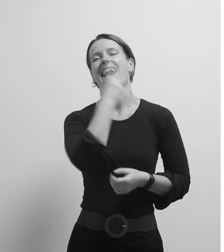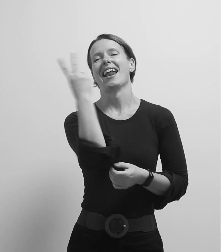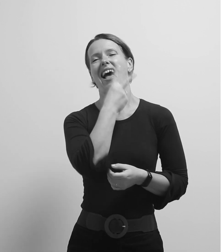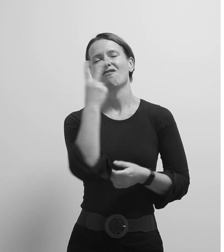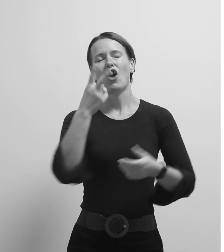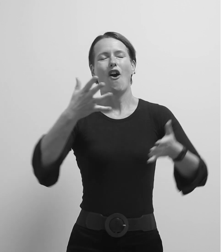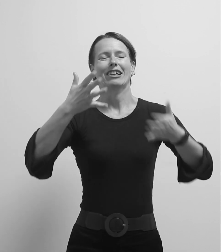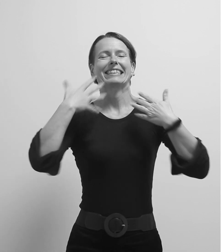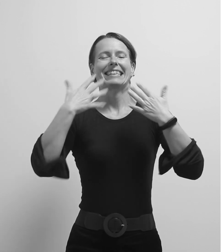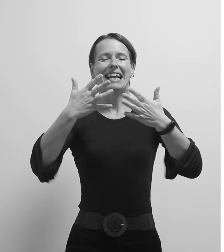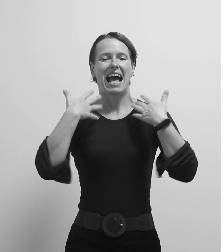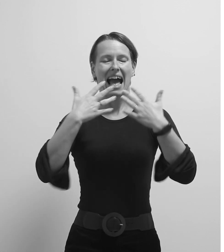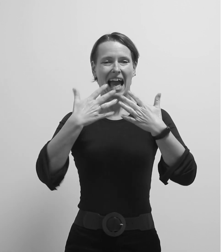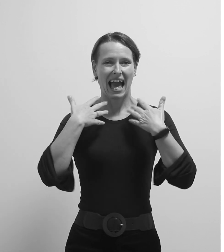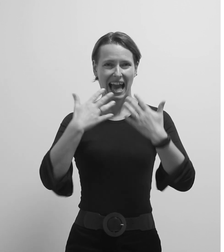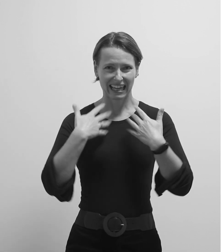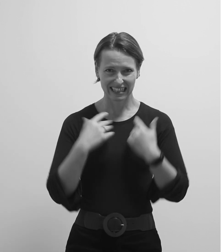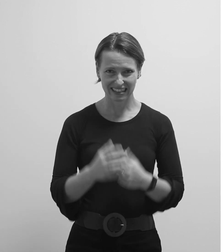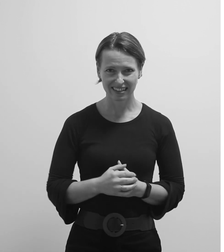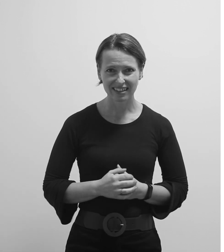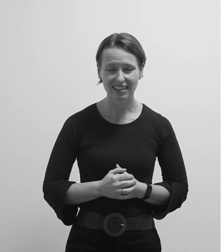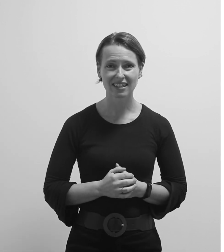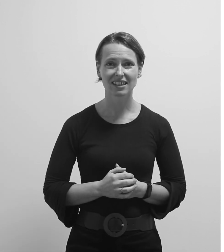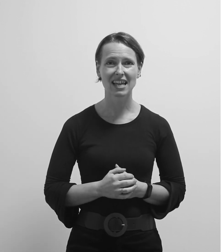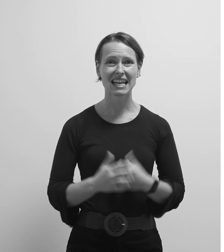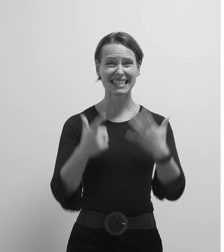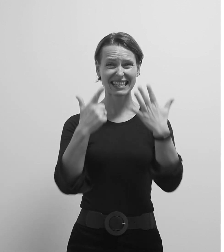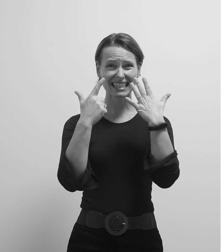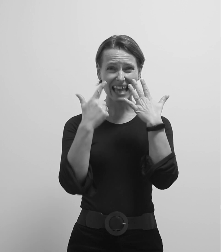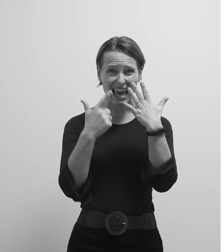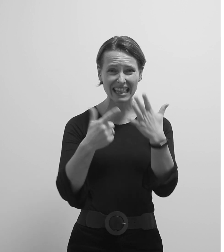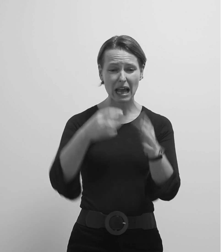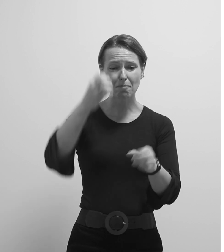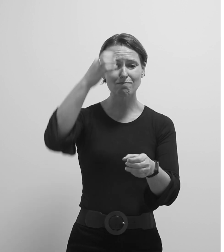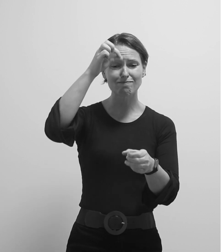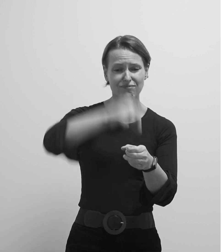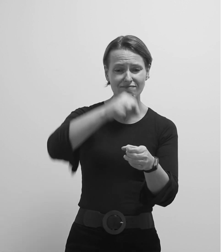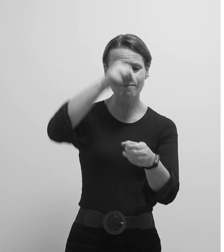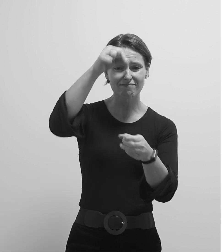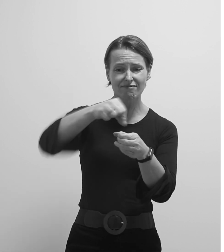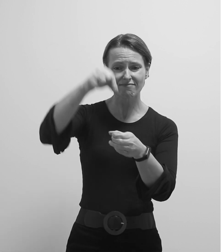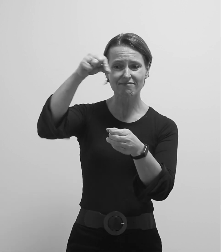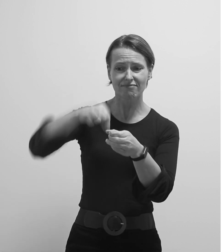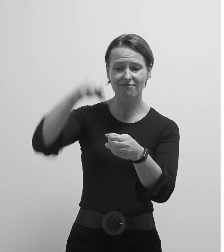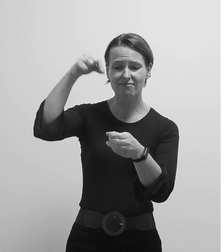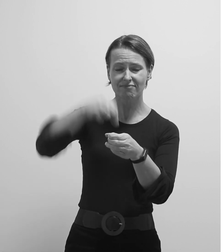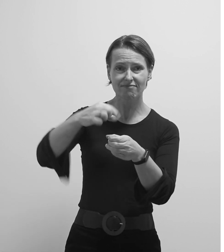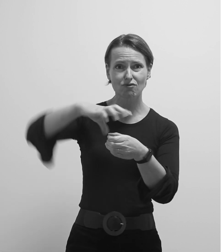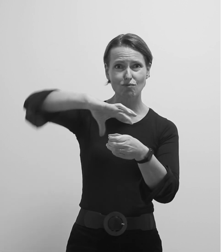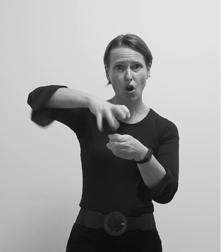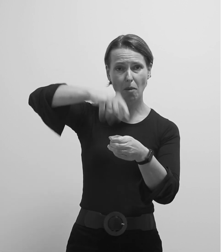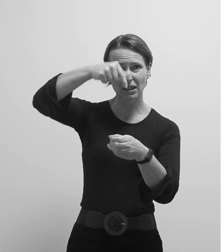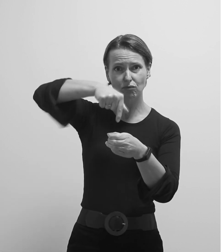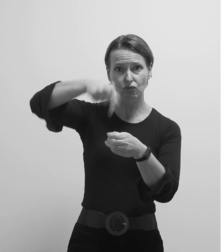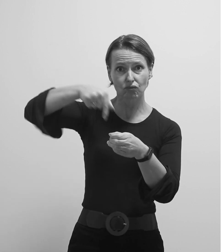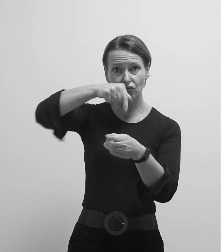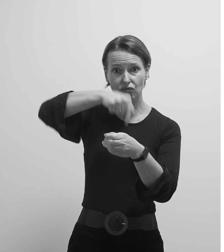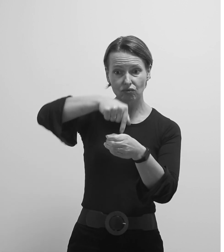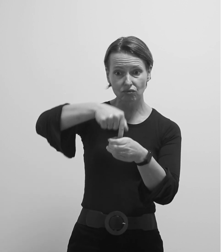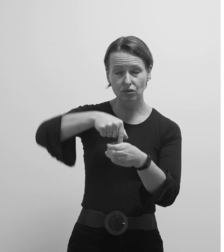naravno. Zrak. Bušim sedam rupa na poklopcu staklenke.